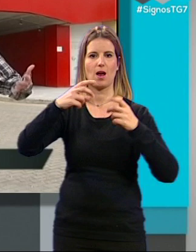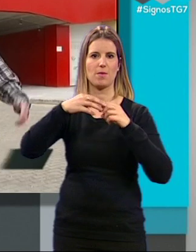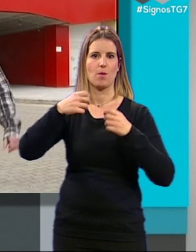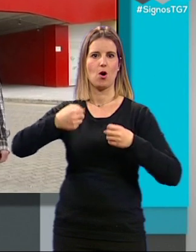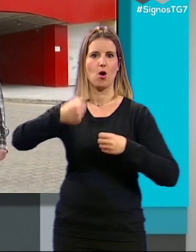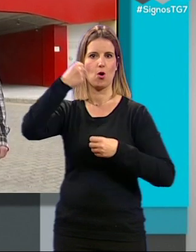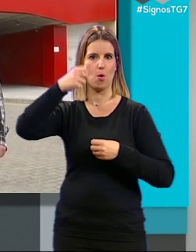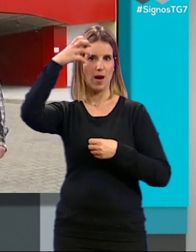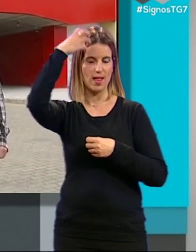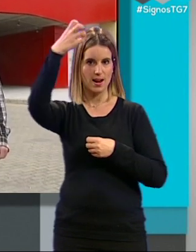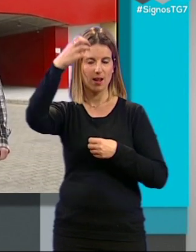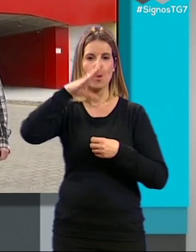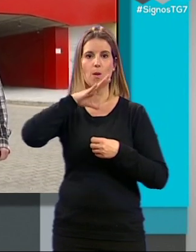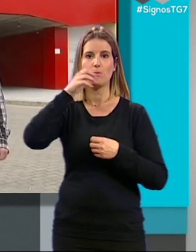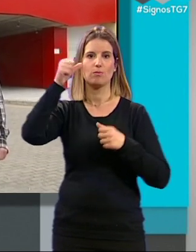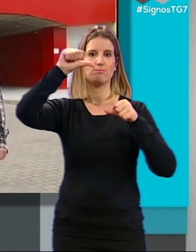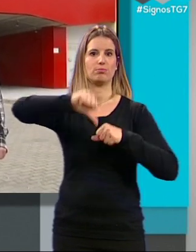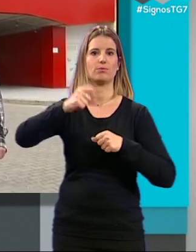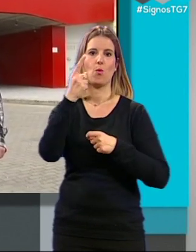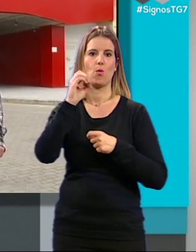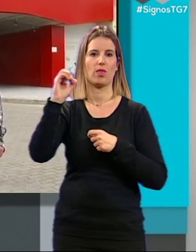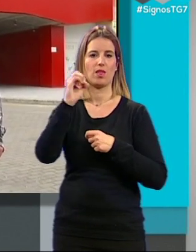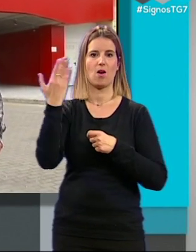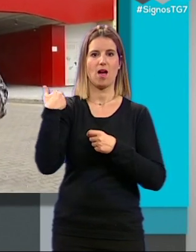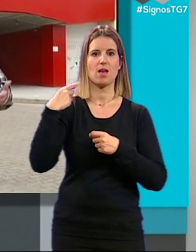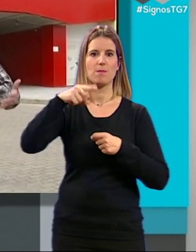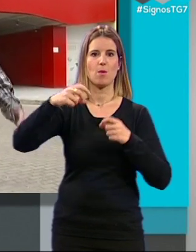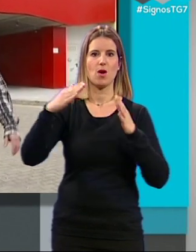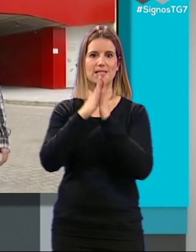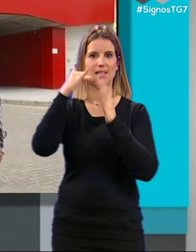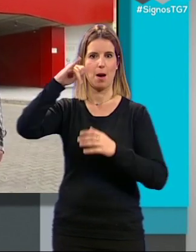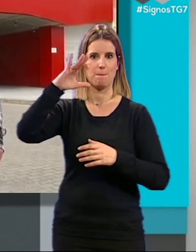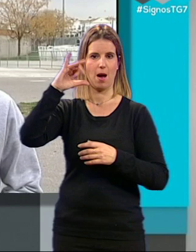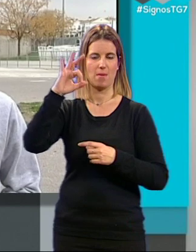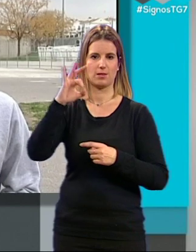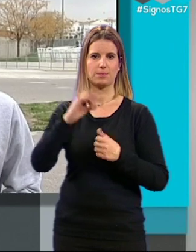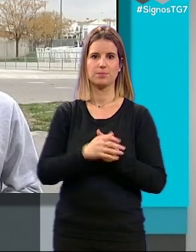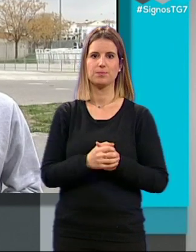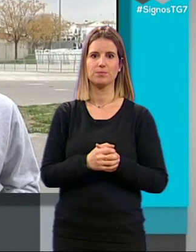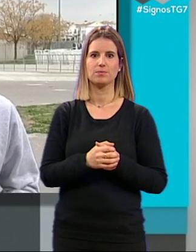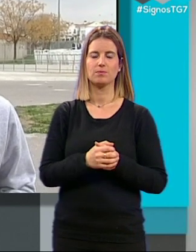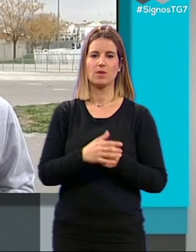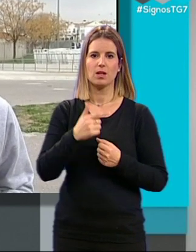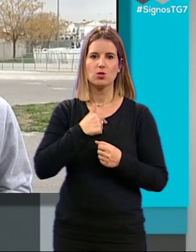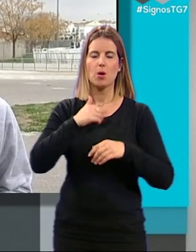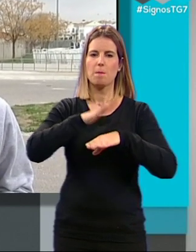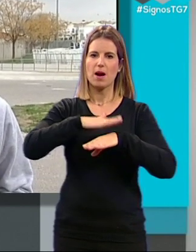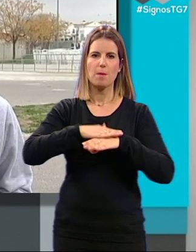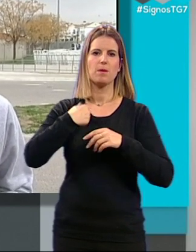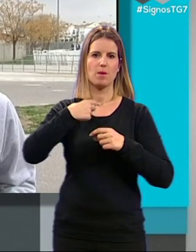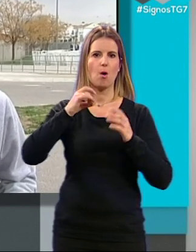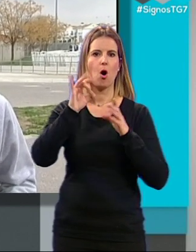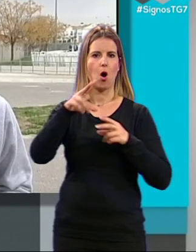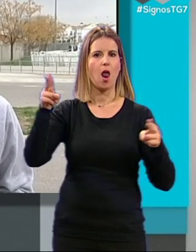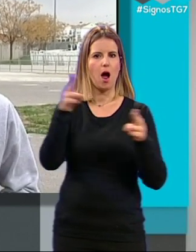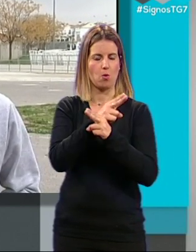la derrota por 1-0 de su equipo ayer en San Mamés en un partido que no estuvo exento de polémica El gol anulado está bien yo para mí está bien anulado y